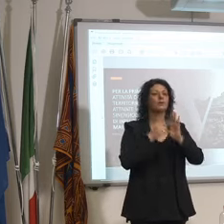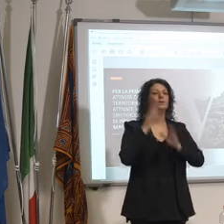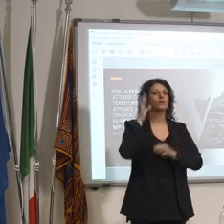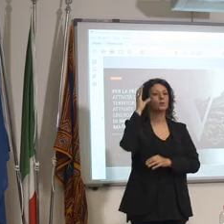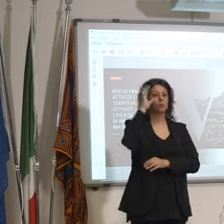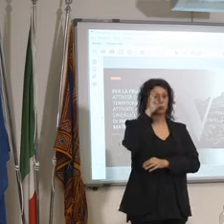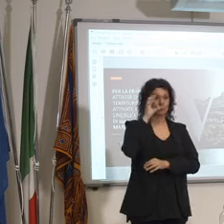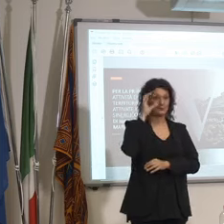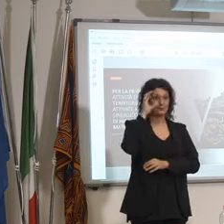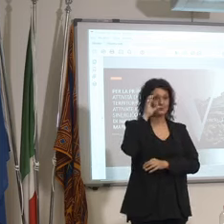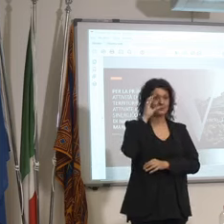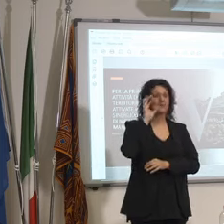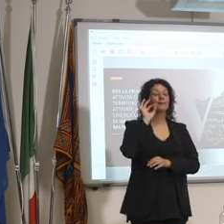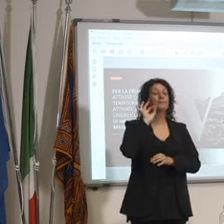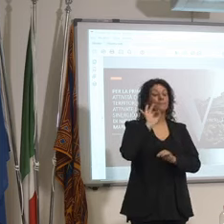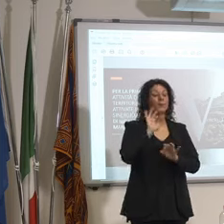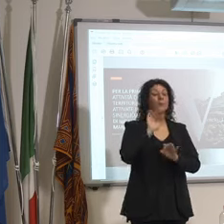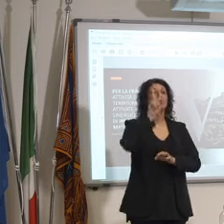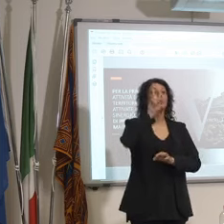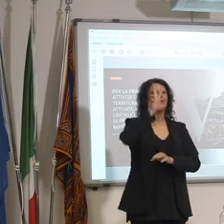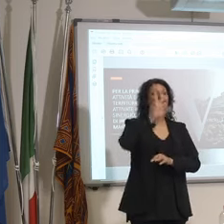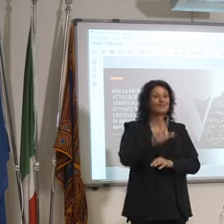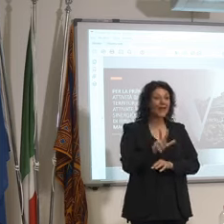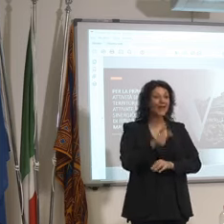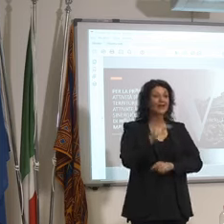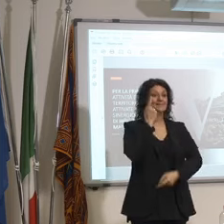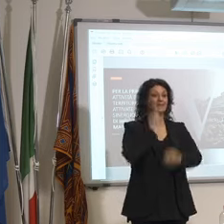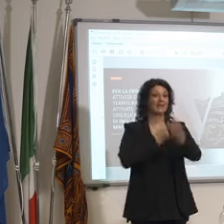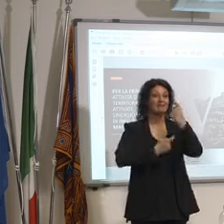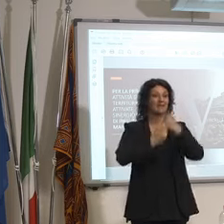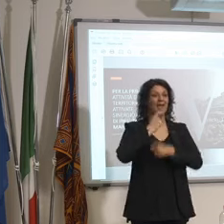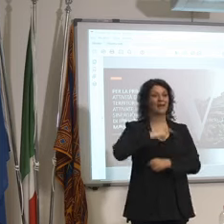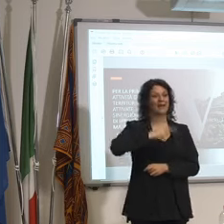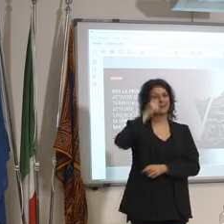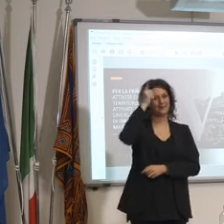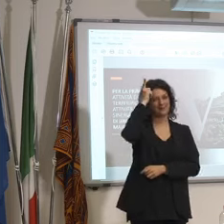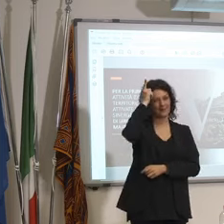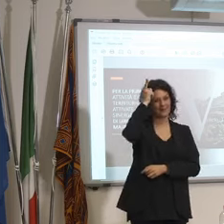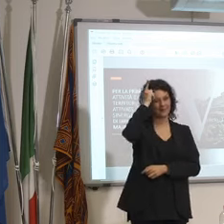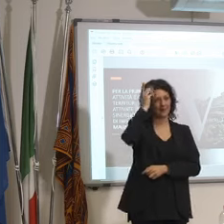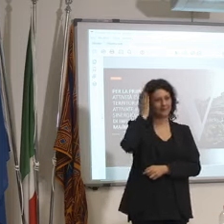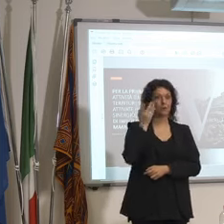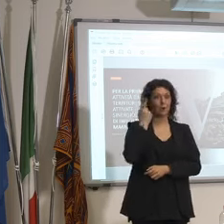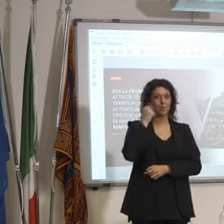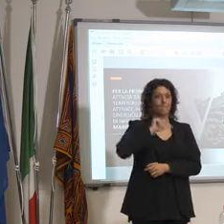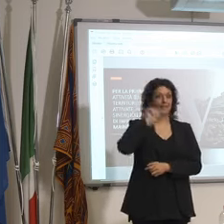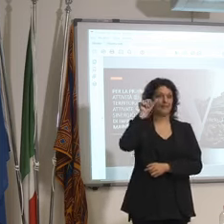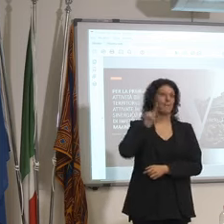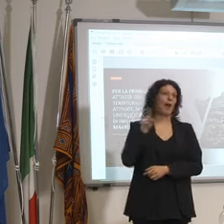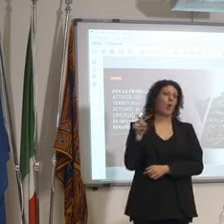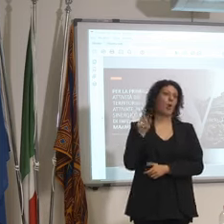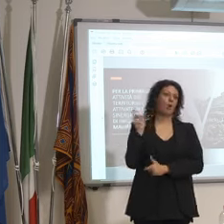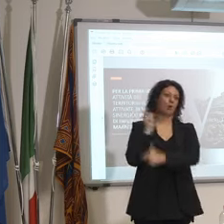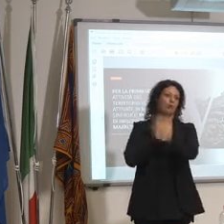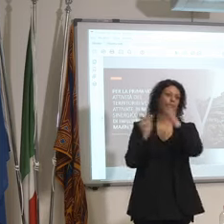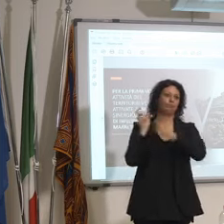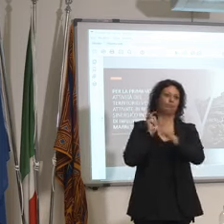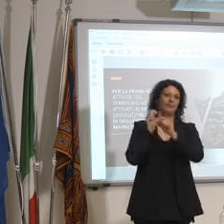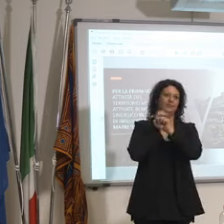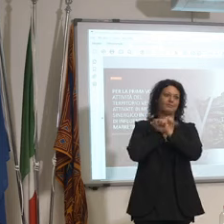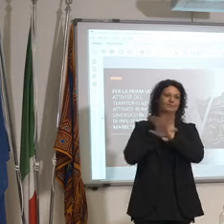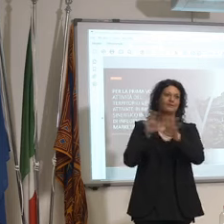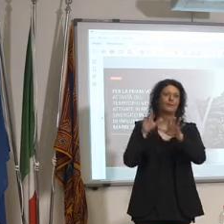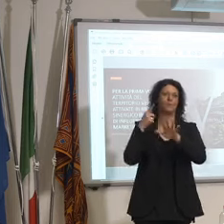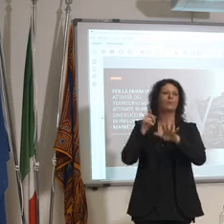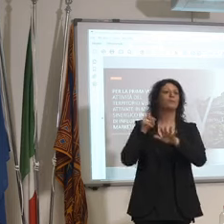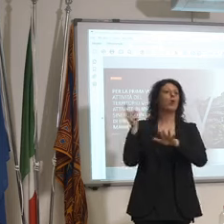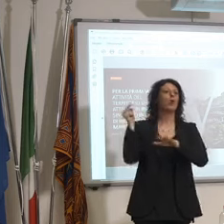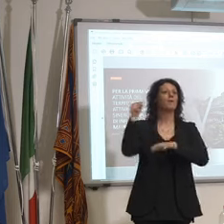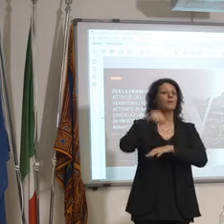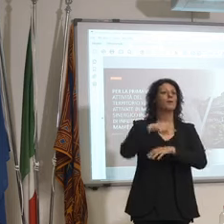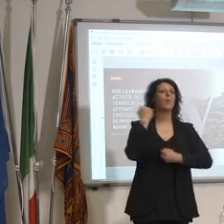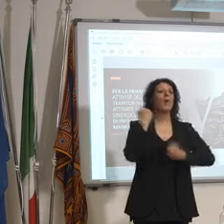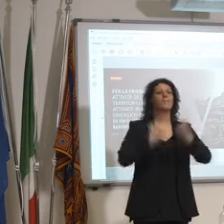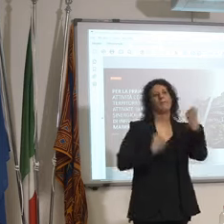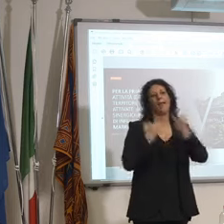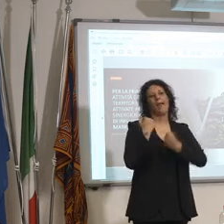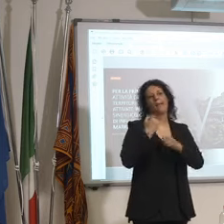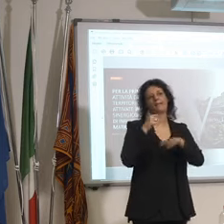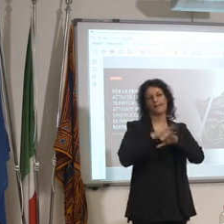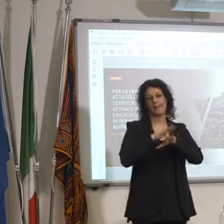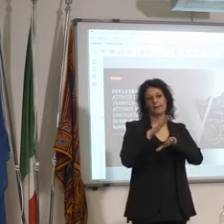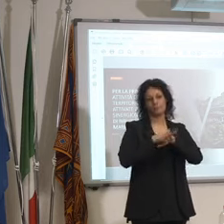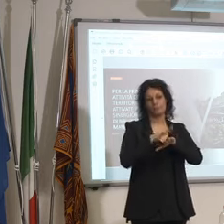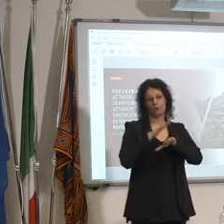terzi sono lingua tedesca quindi prima colpiamo questi che tra l'altro arrivano in macchina poi ovviamente Venezia per esempio vive di